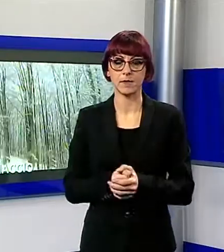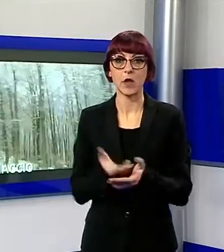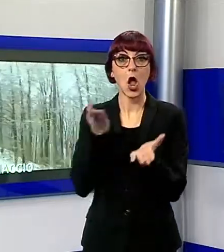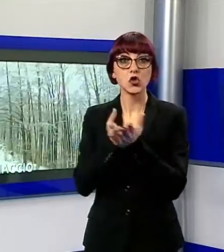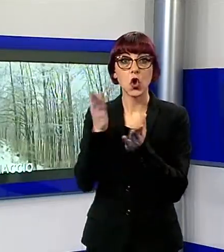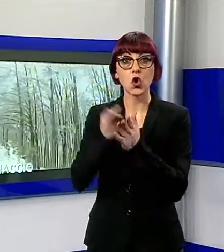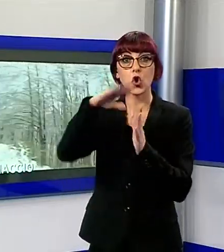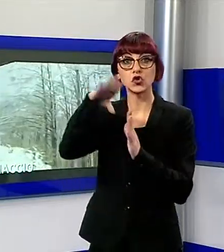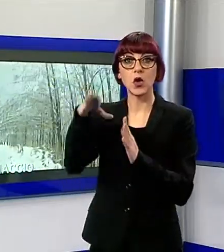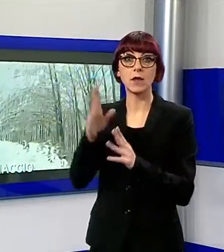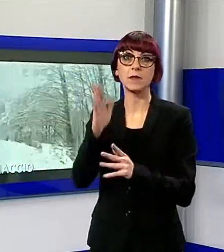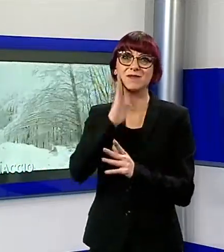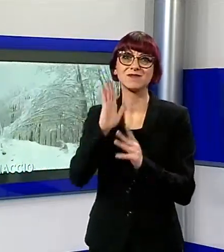esclusionisti che vanno in montagna.